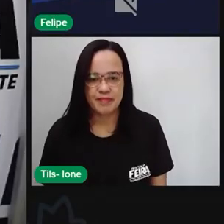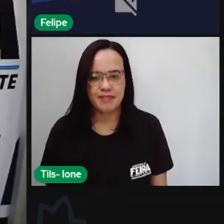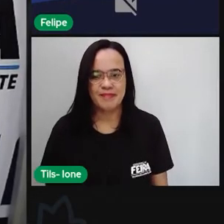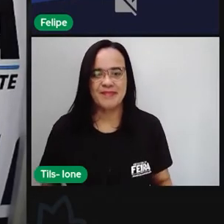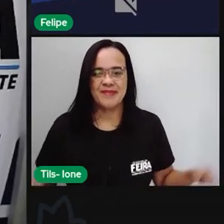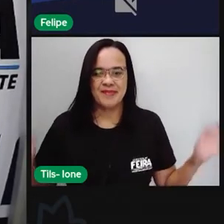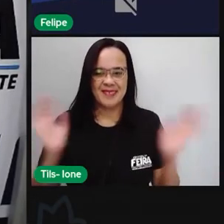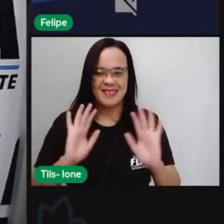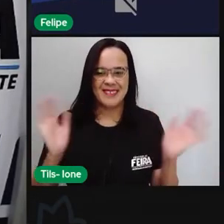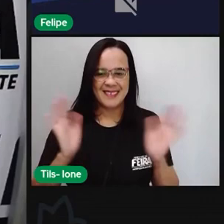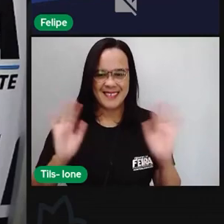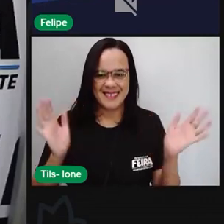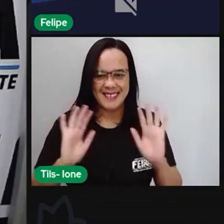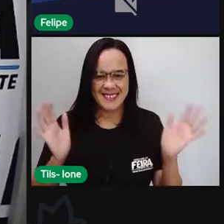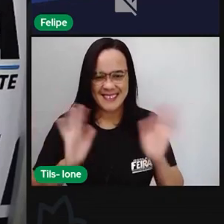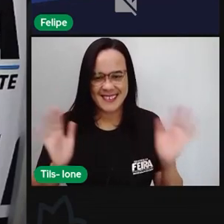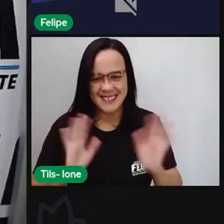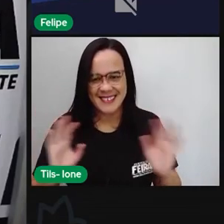Olá,